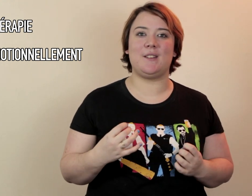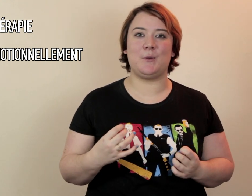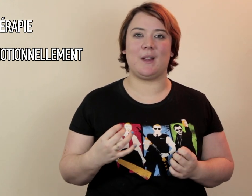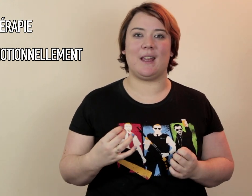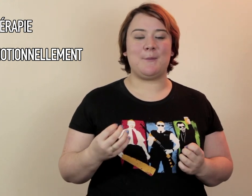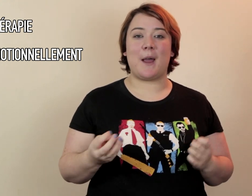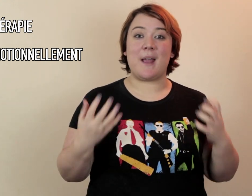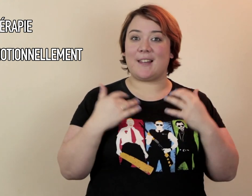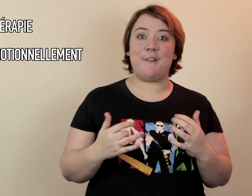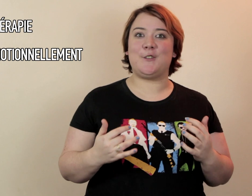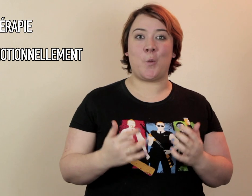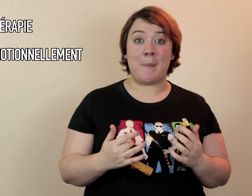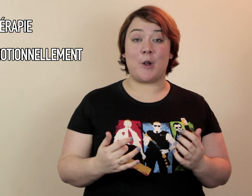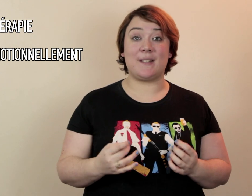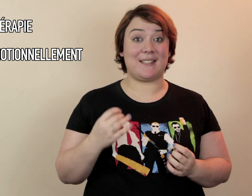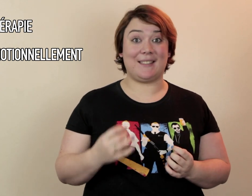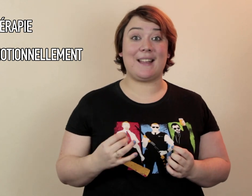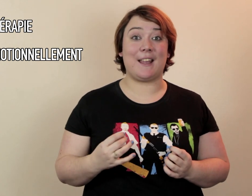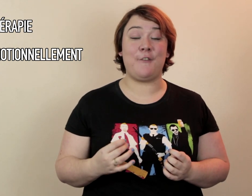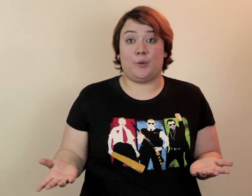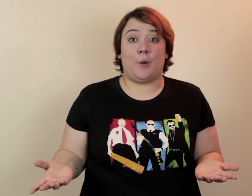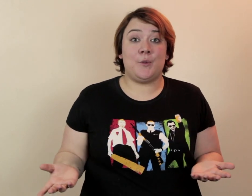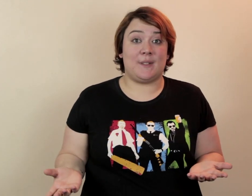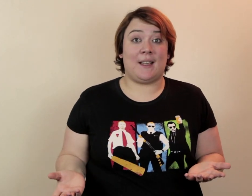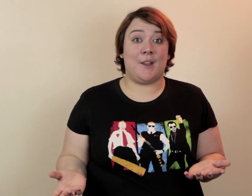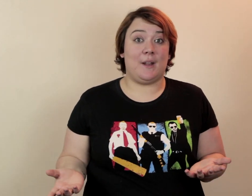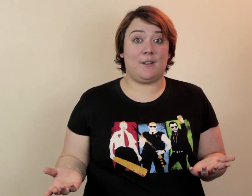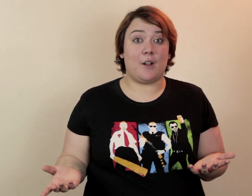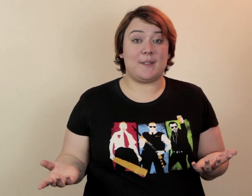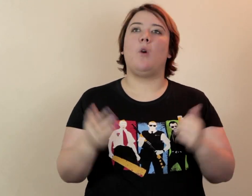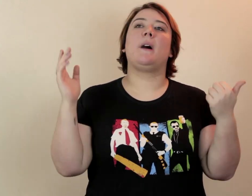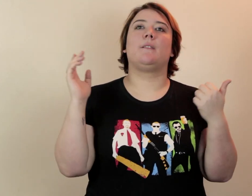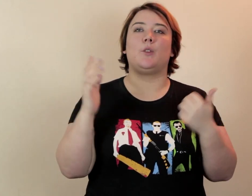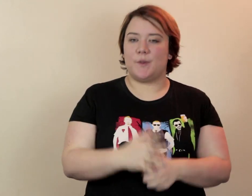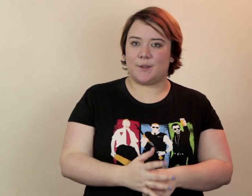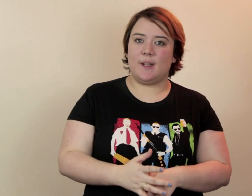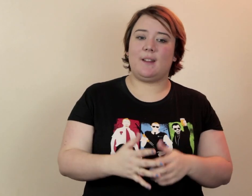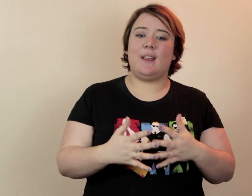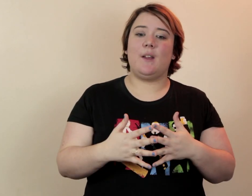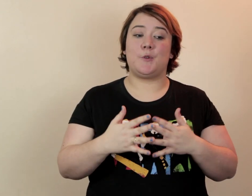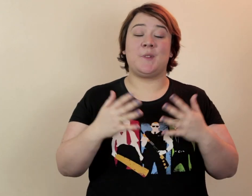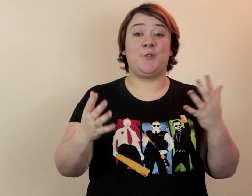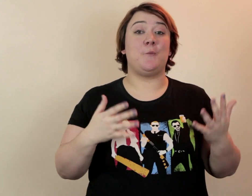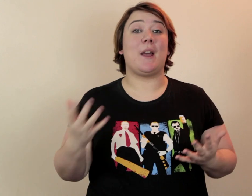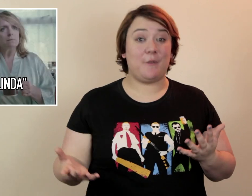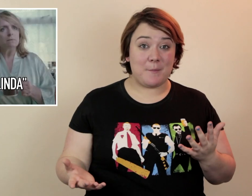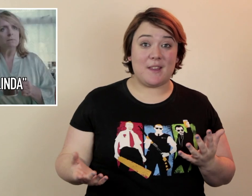questions Et qui permet un travail sur moi même Comme ça C'est très très fort D'autant plus une série d'adolescents Comme ça On parle d'homosexualité De ce que c'est d'être une mère de famille